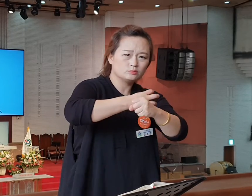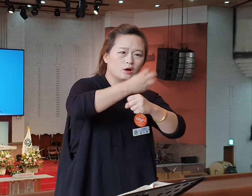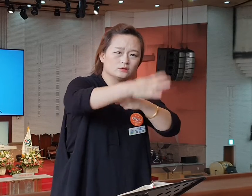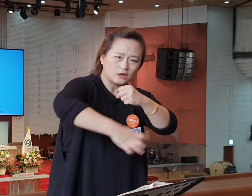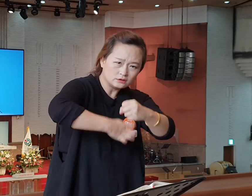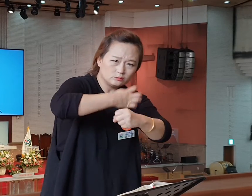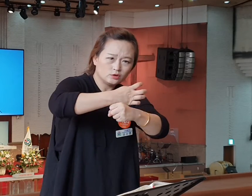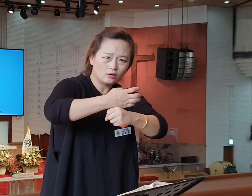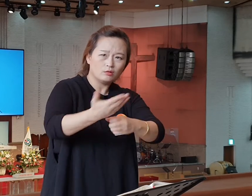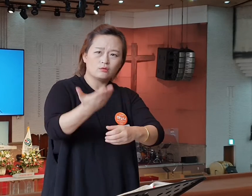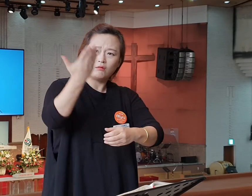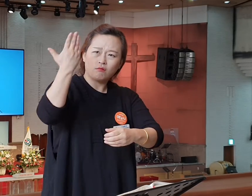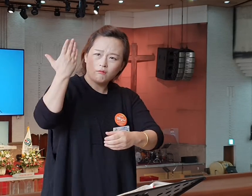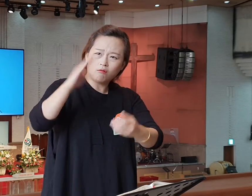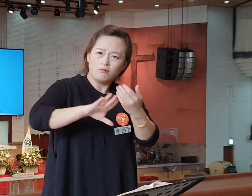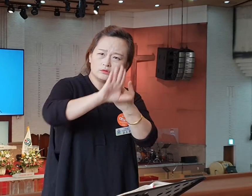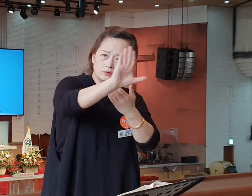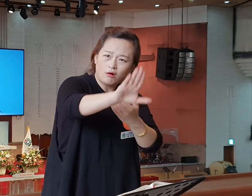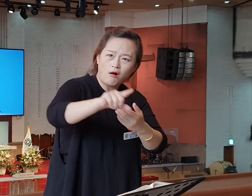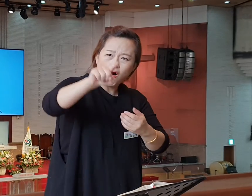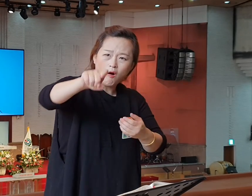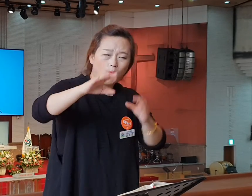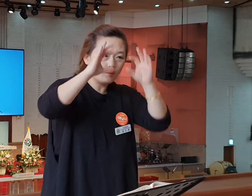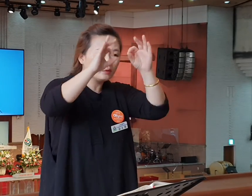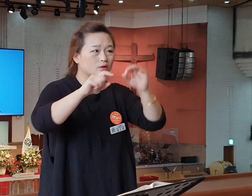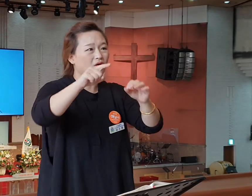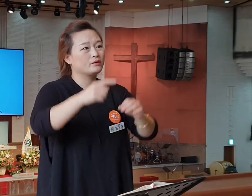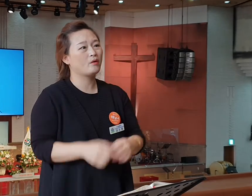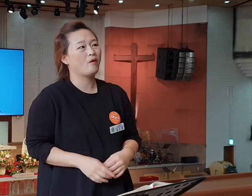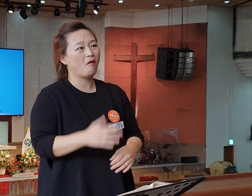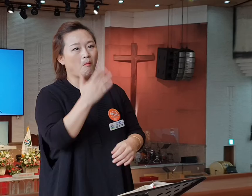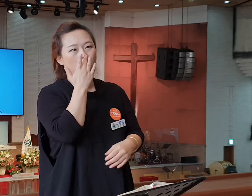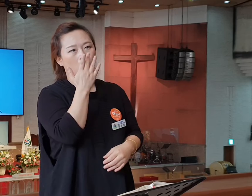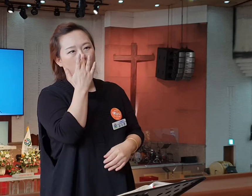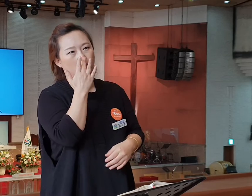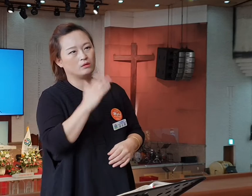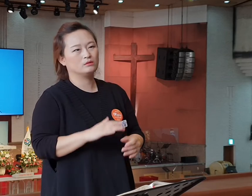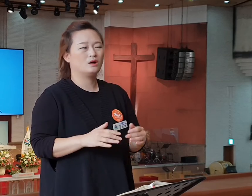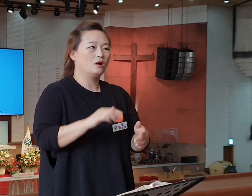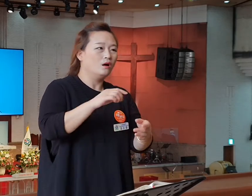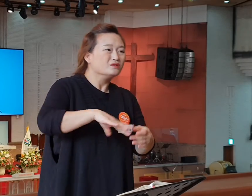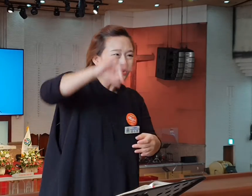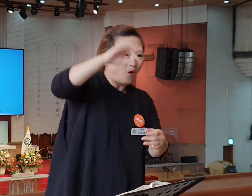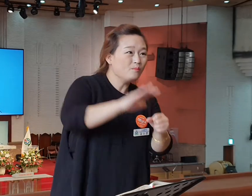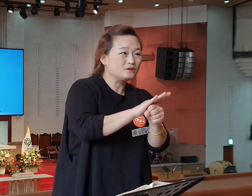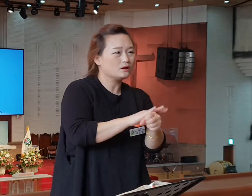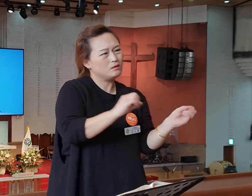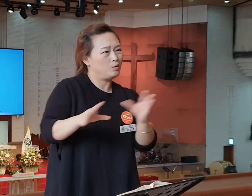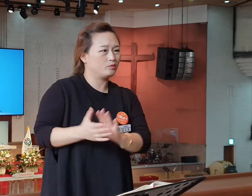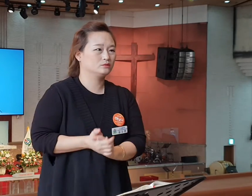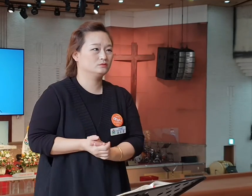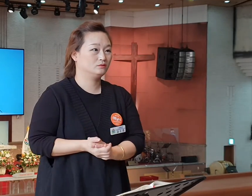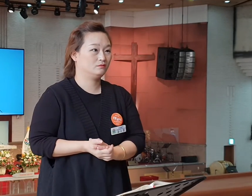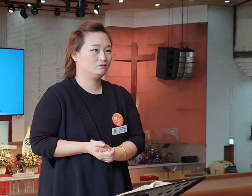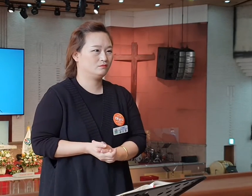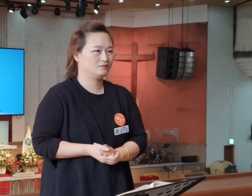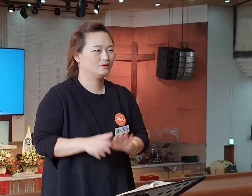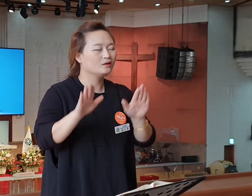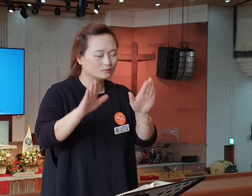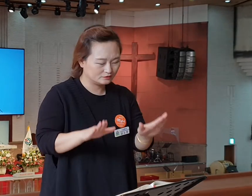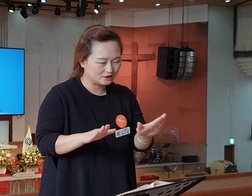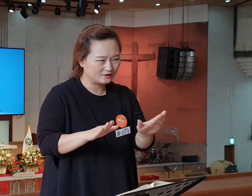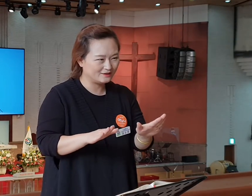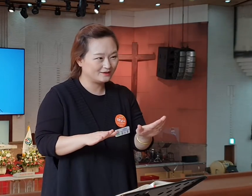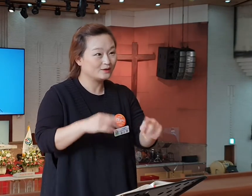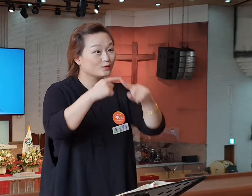여기 이 에베소 교회가 에베소 교회가 처음 사랑 그것을 버렸어요. 묘하죠. 우리 교회가 36년째입니다.